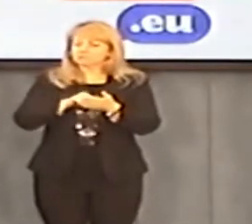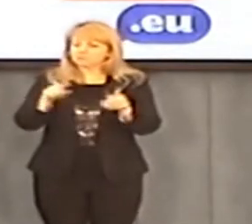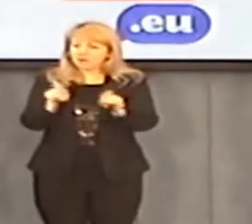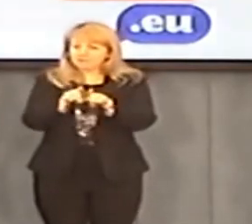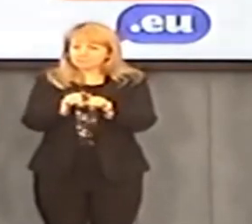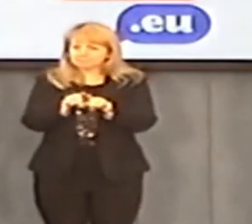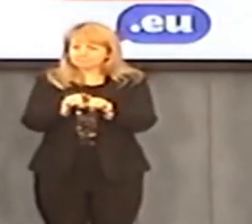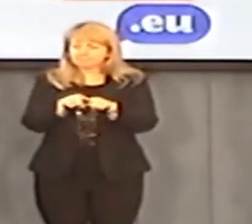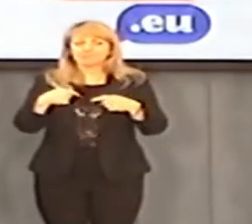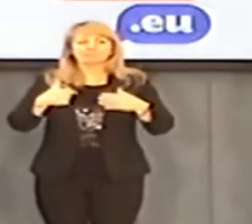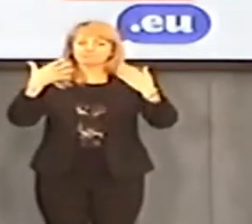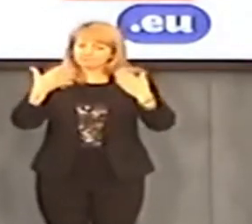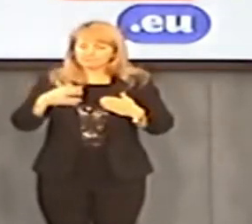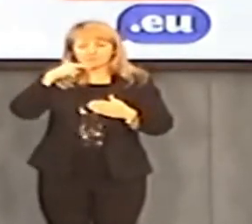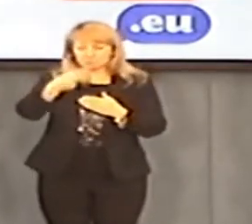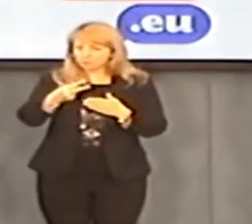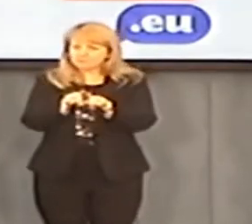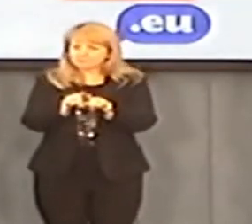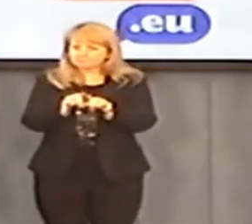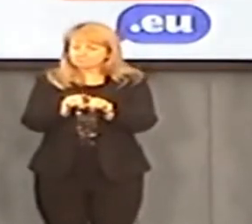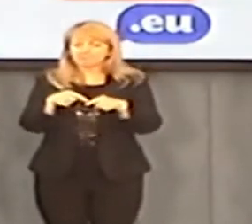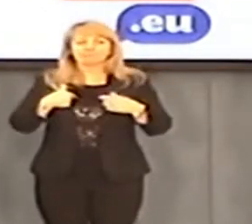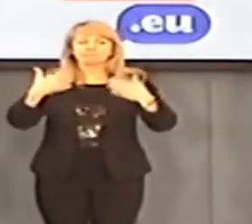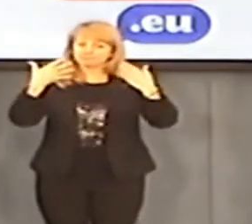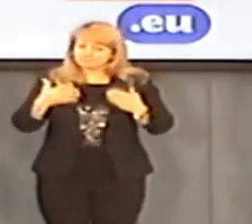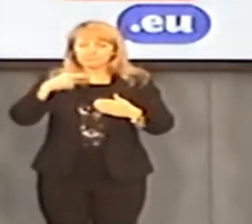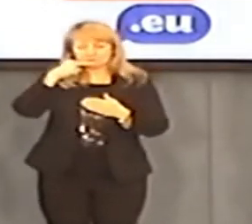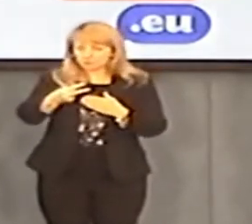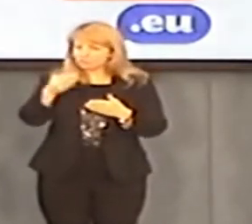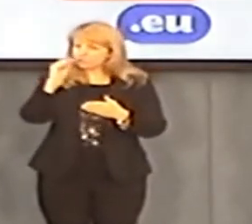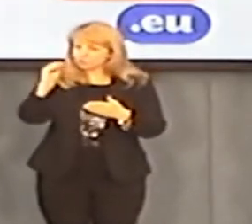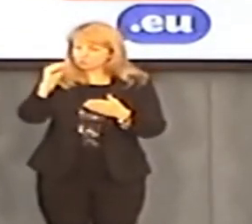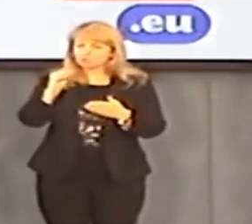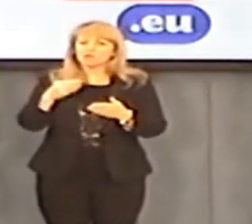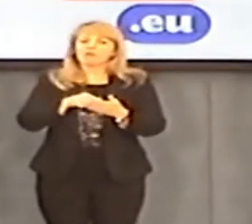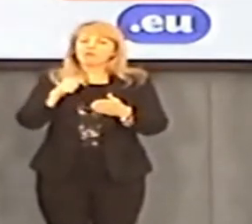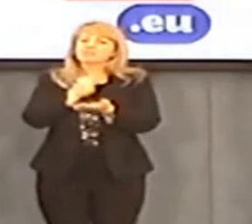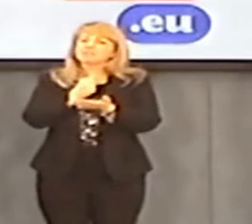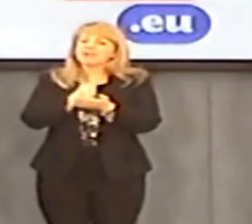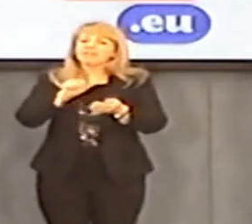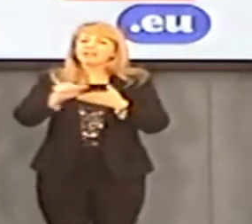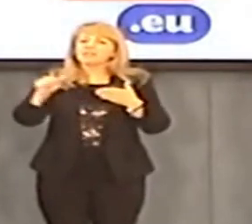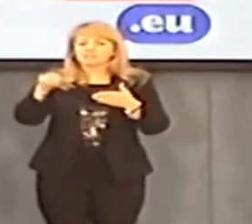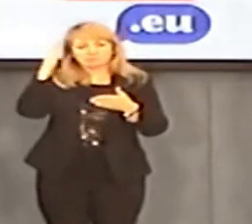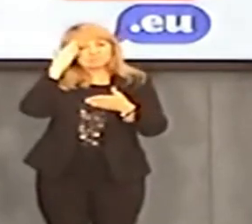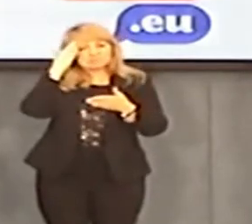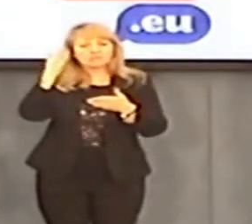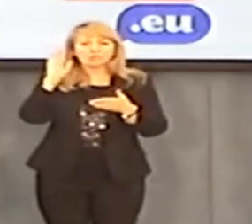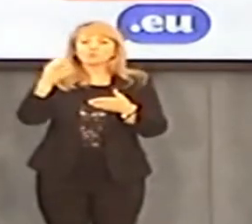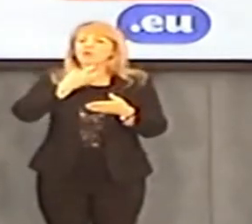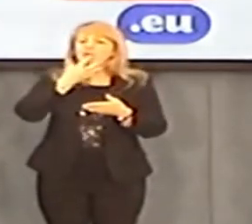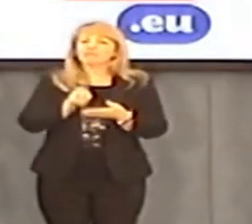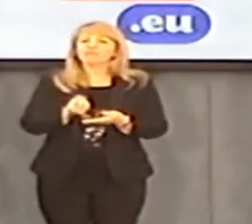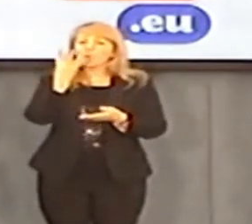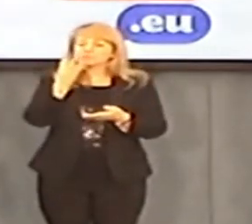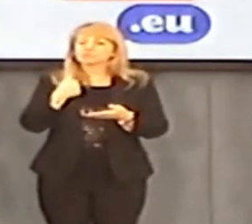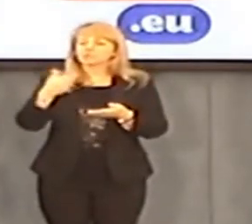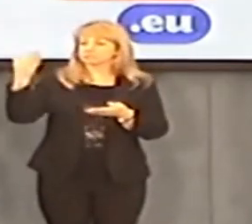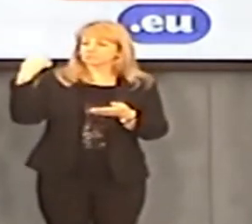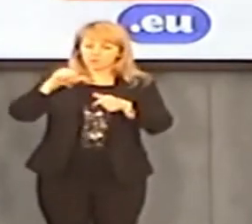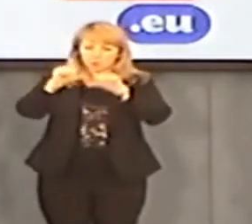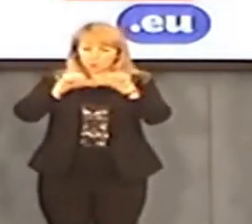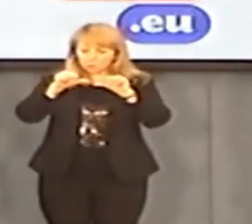moralnym jednocześnie. Chcę powiedzieć, że sprawa jest znana od wiosny